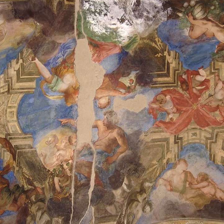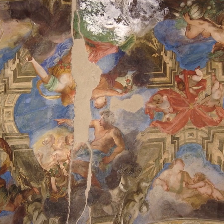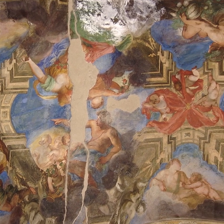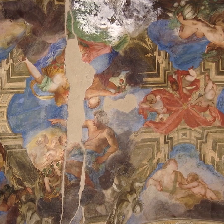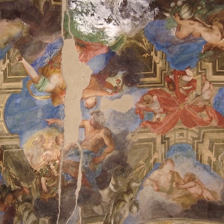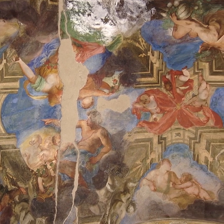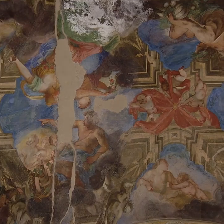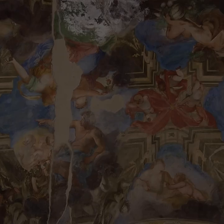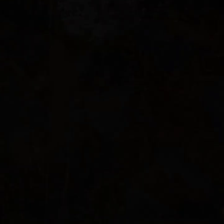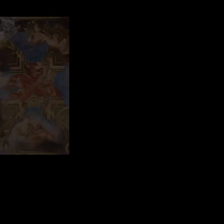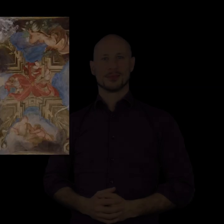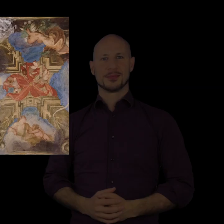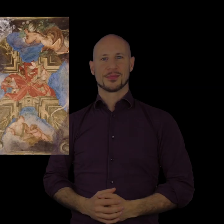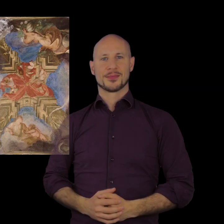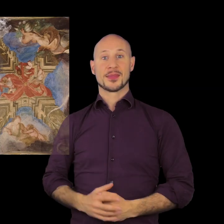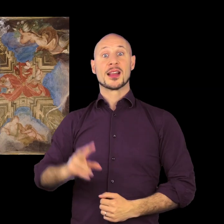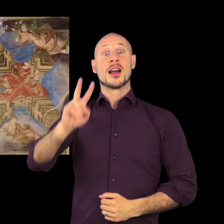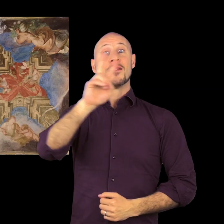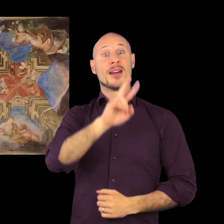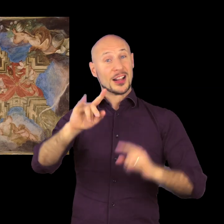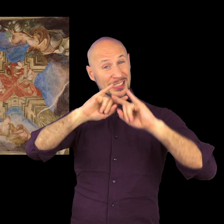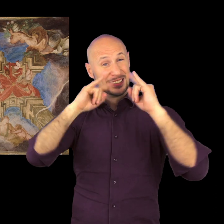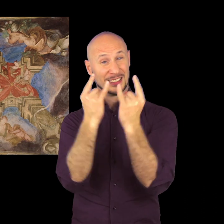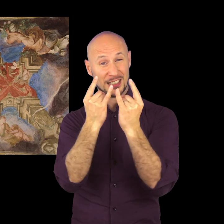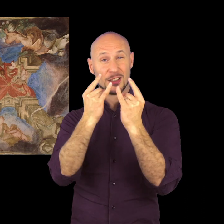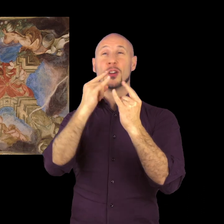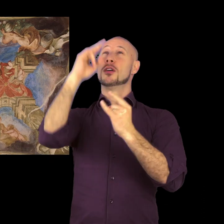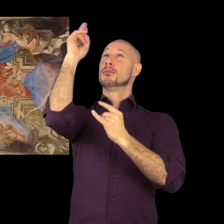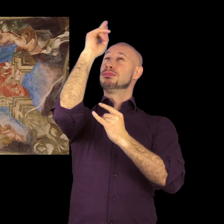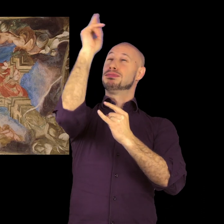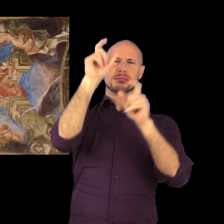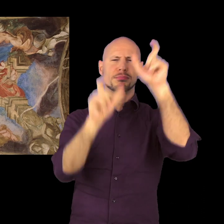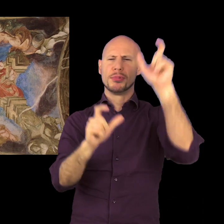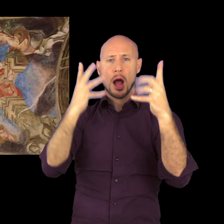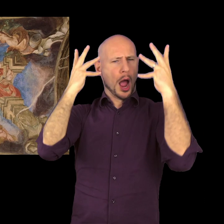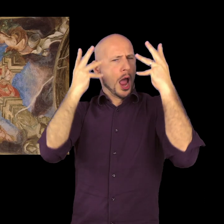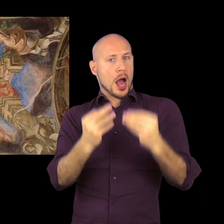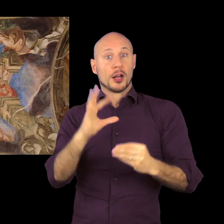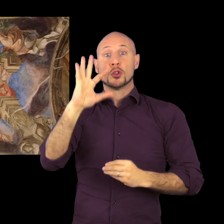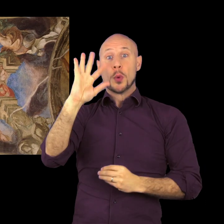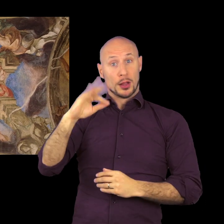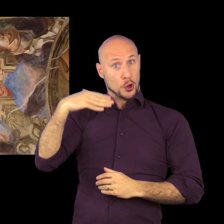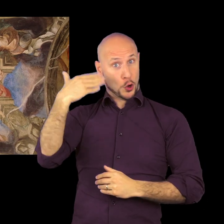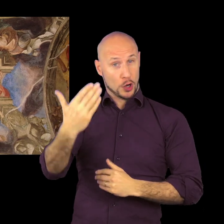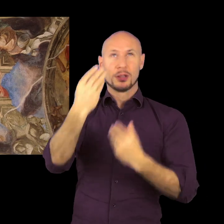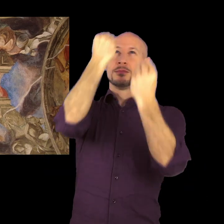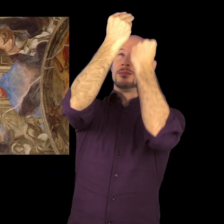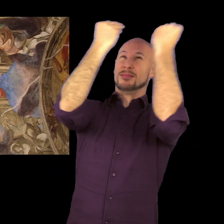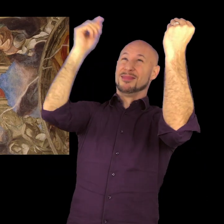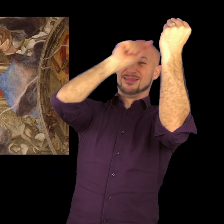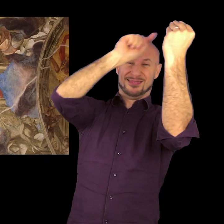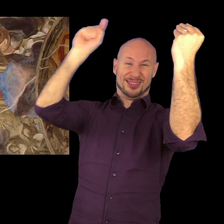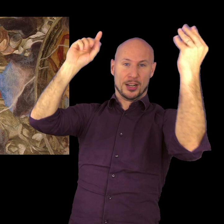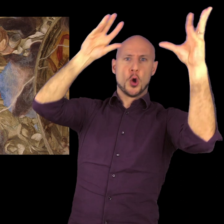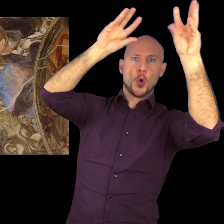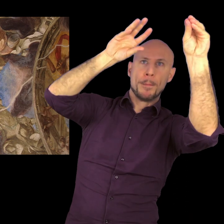dialogano le une con le altre e che Valerio Castello dispone secondo dei gruppi. Questi raggruppamenti riescono in